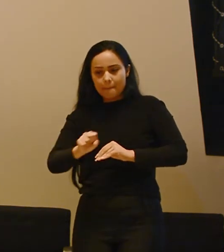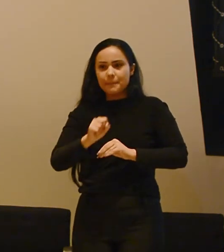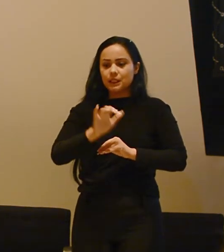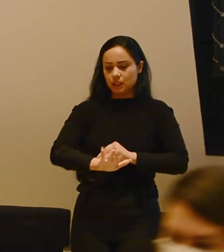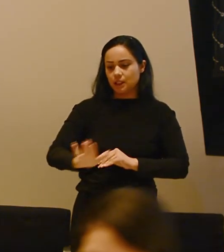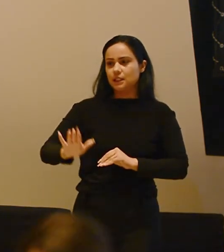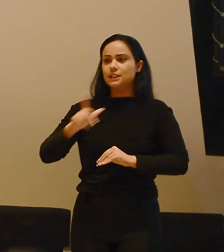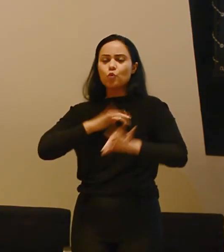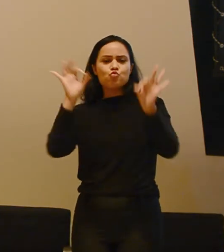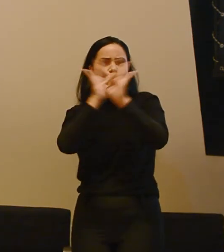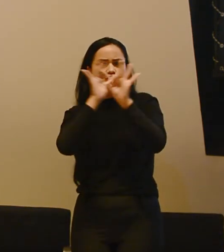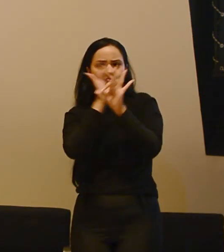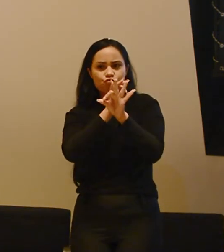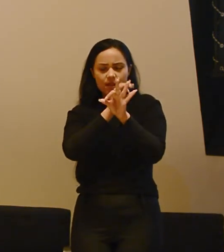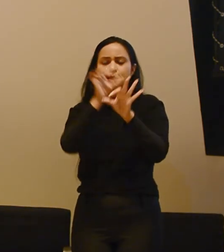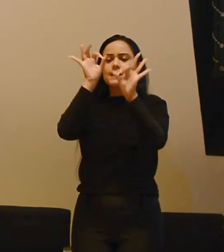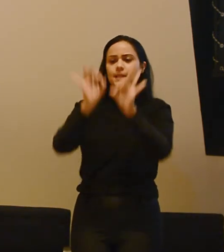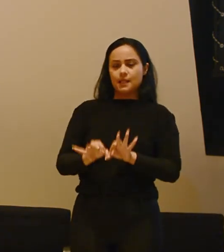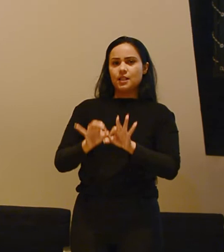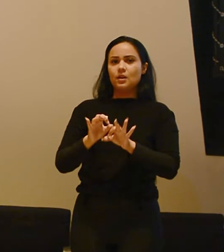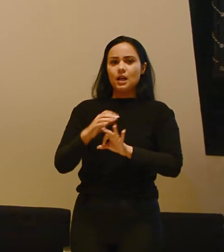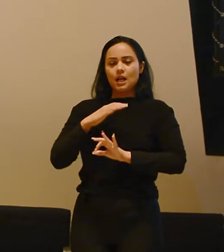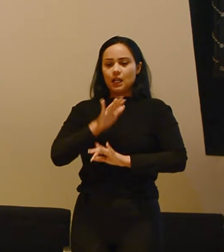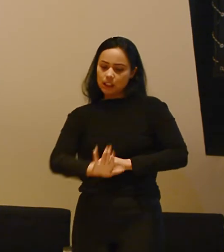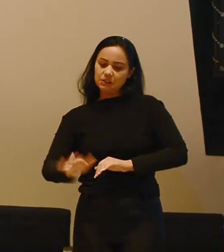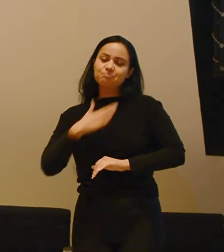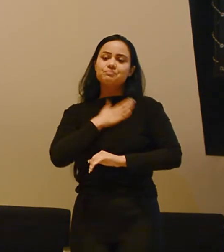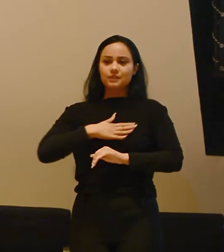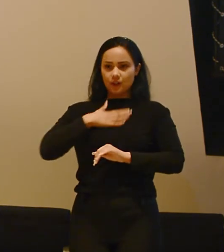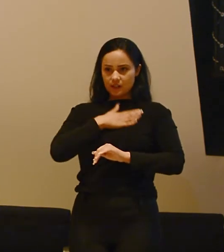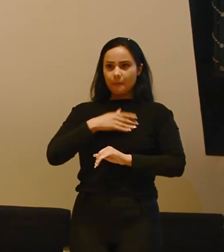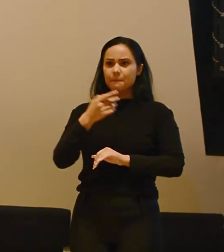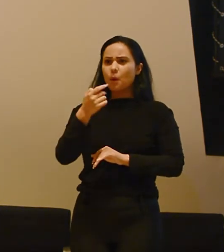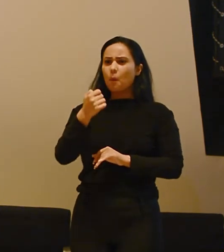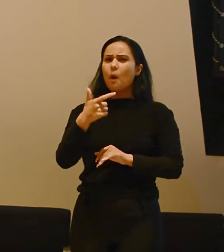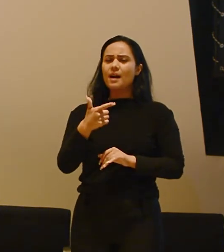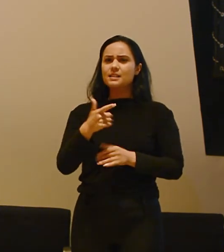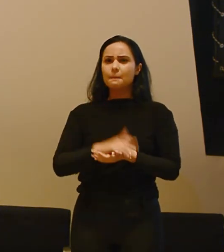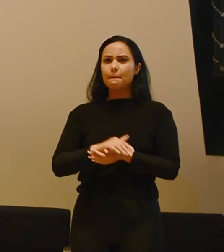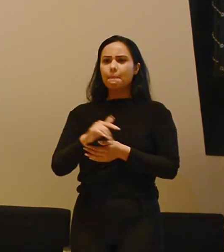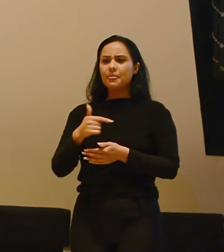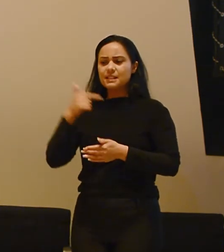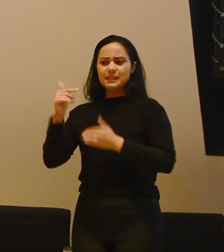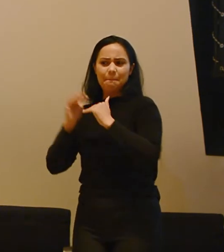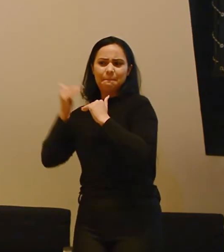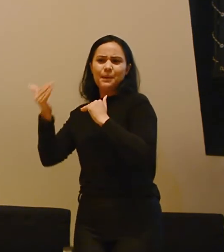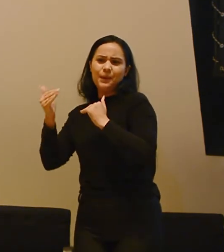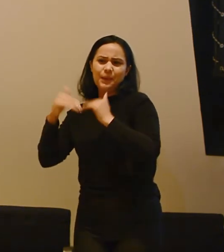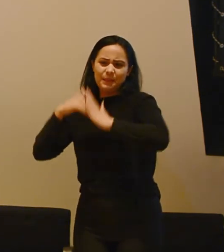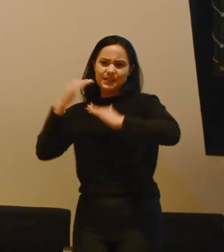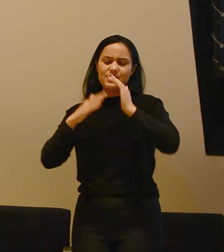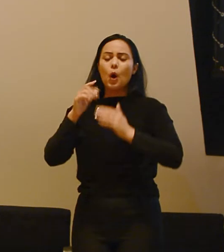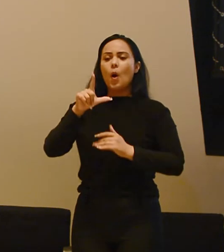ele é sucesso garantido mesmo, a criançada adora. A gente quase não... a gente é secundário no processo, né? O Léo é o